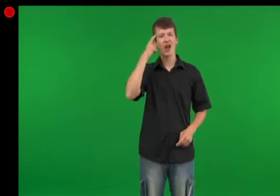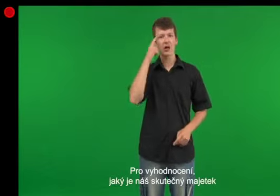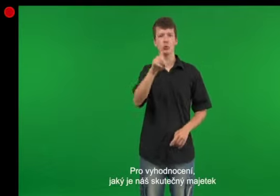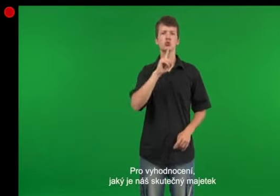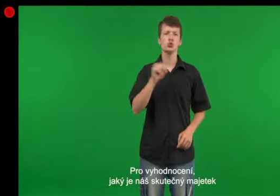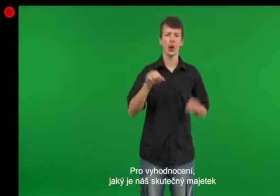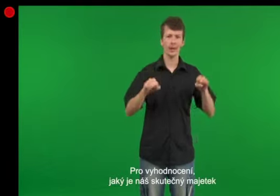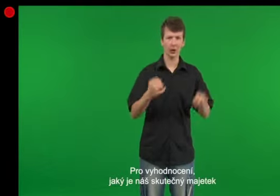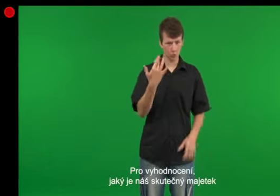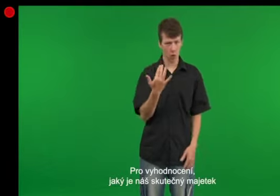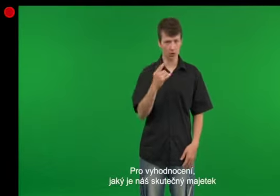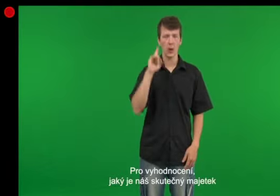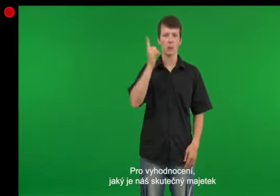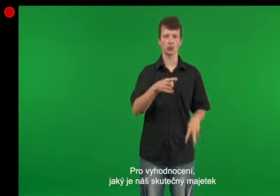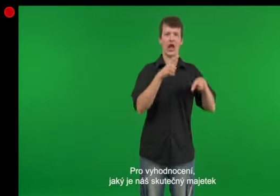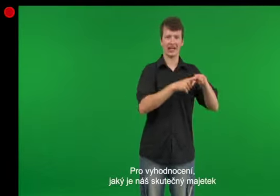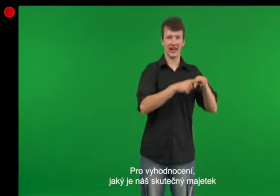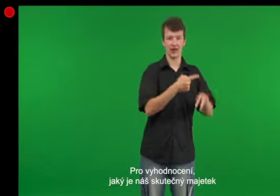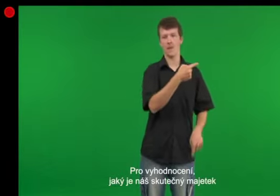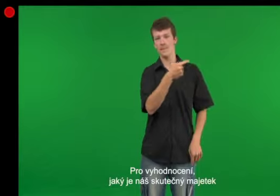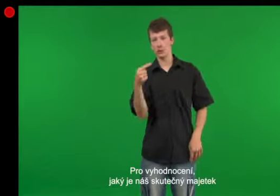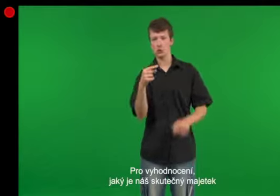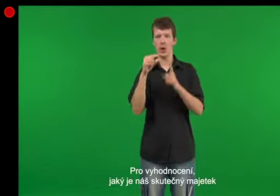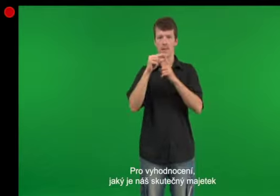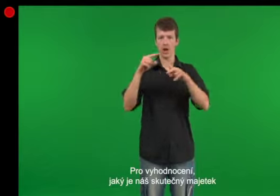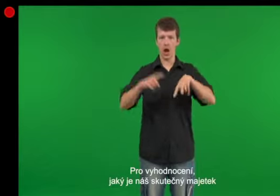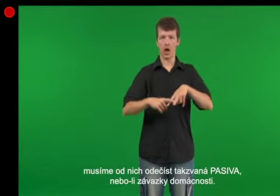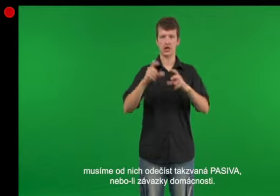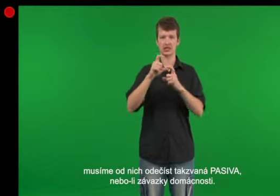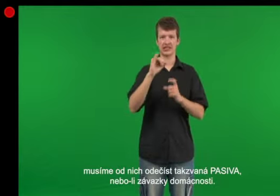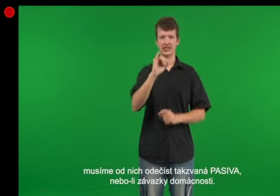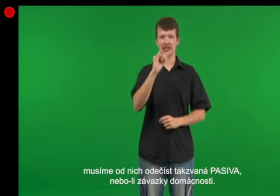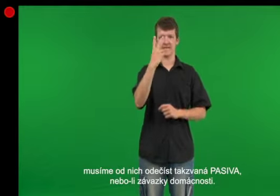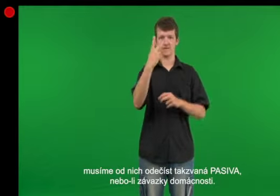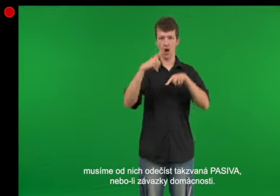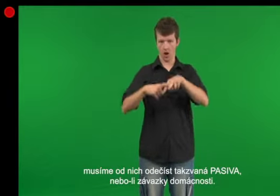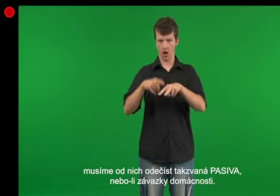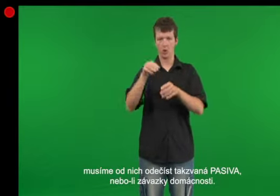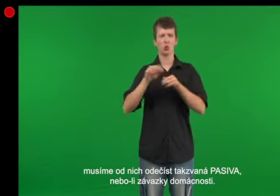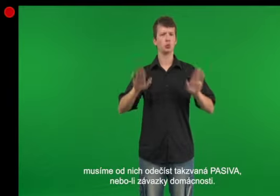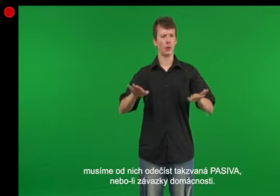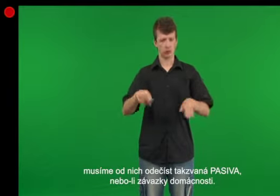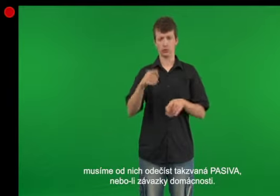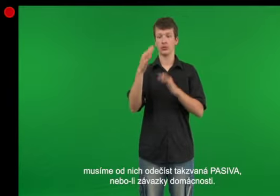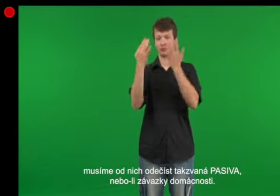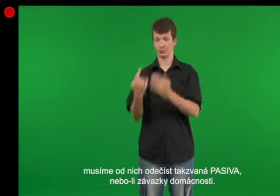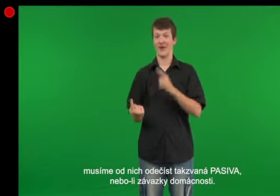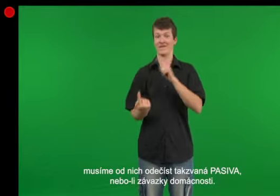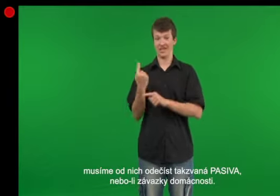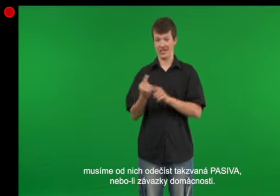Pro vyhodnocení, jaký je náš skutečný majetek, musíme od nich odečíst takzvaná aktiva. Neboli závazky